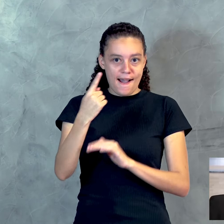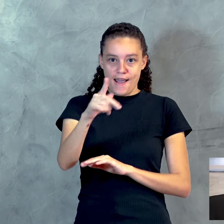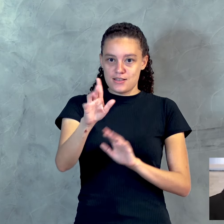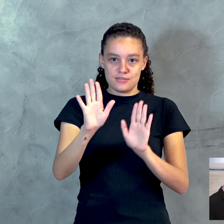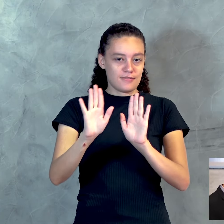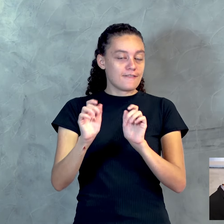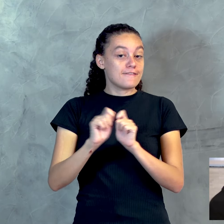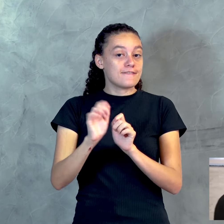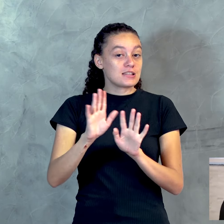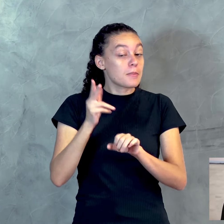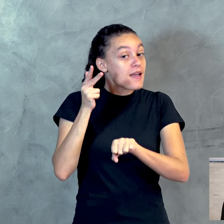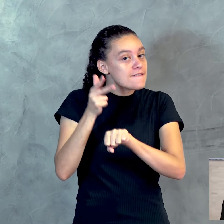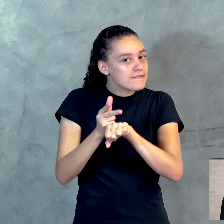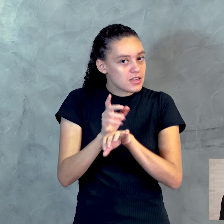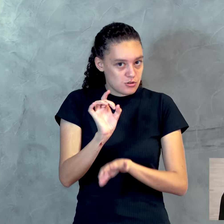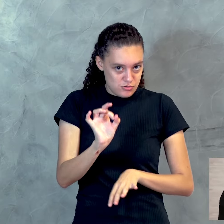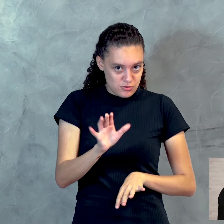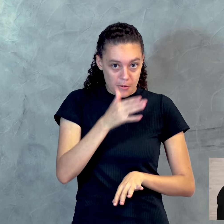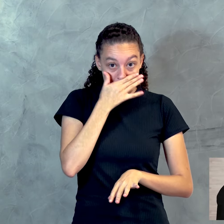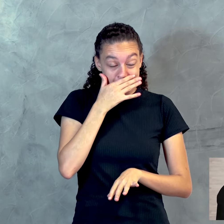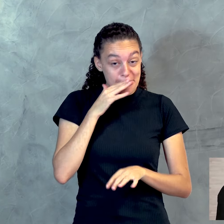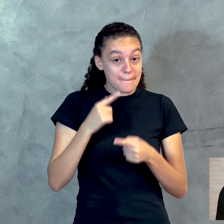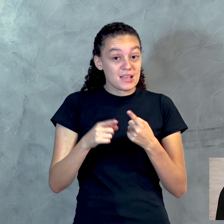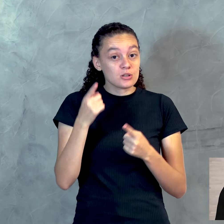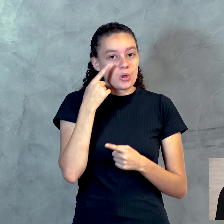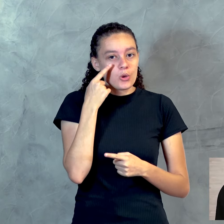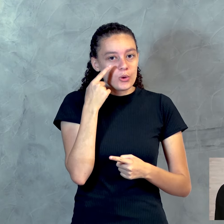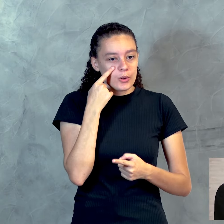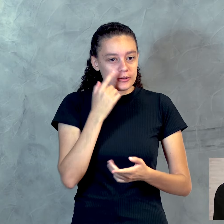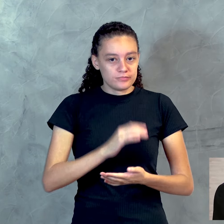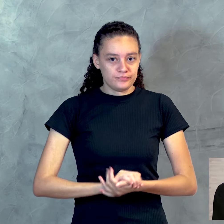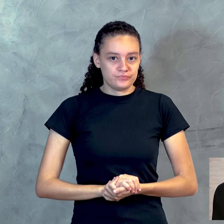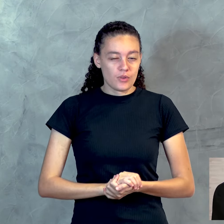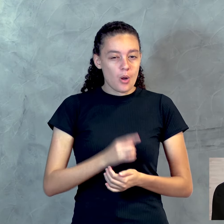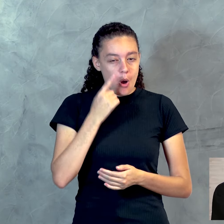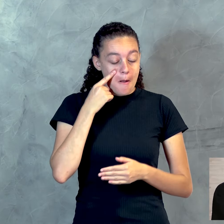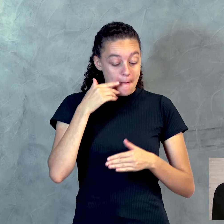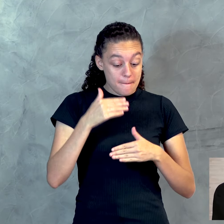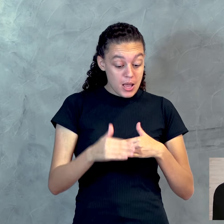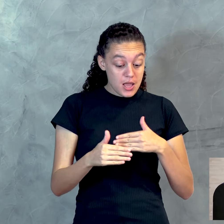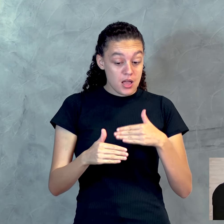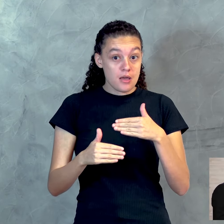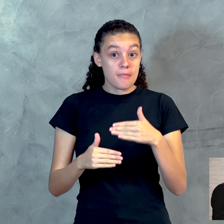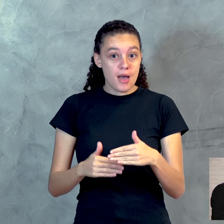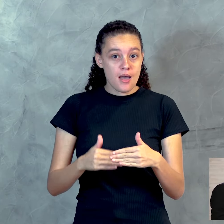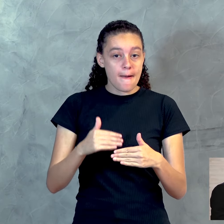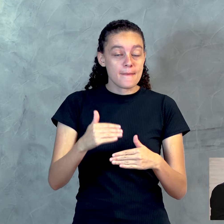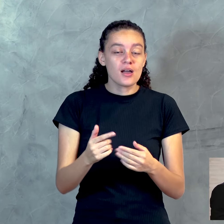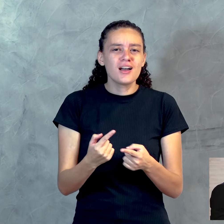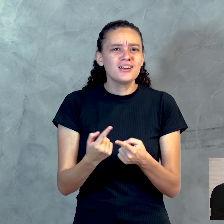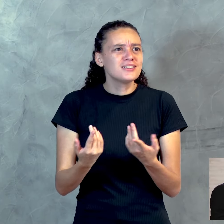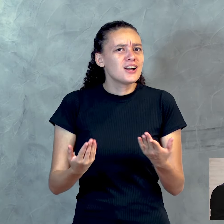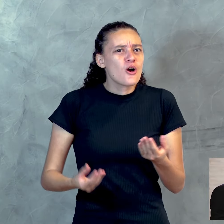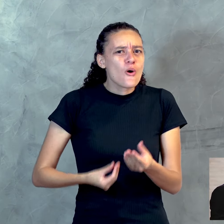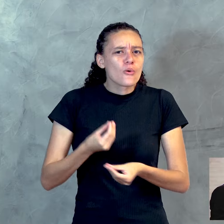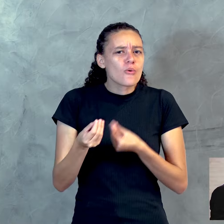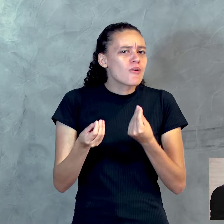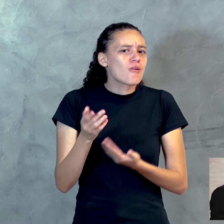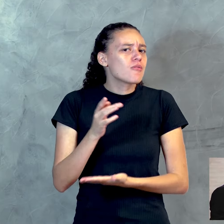que é um vídeo. Mas, veja bem, que processo, como Deus age